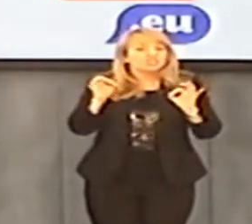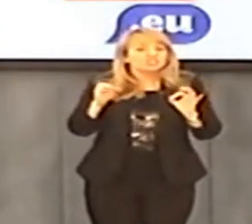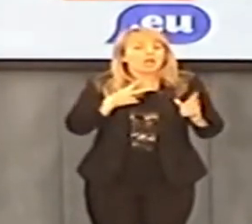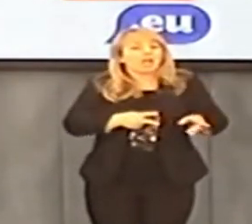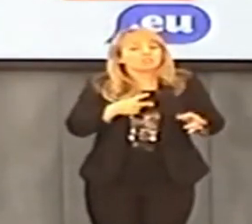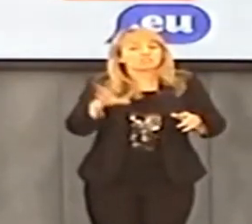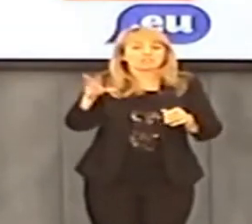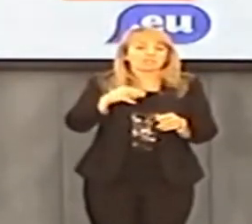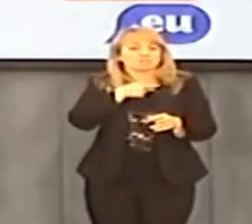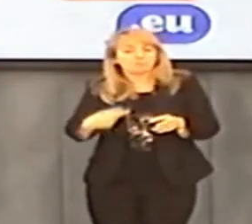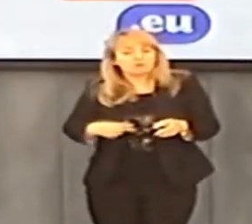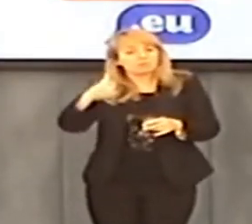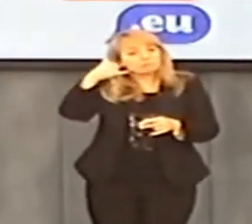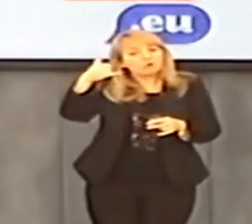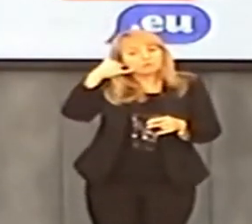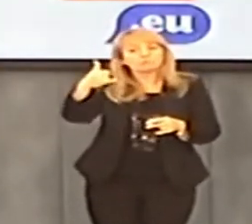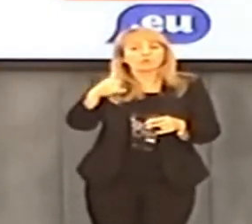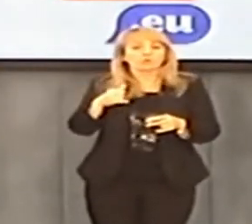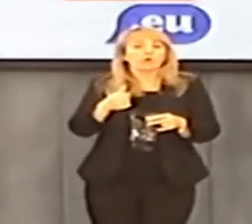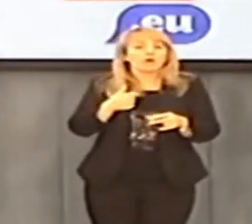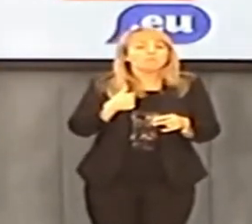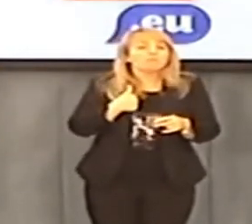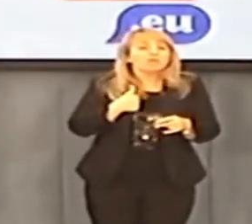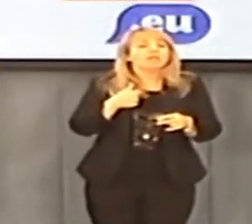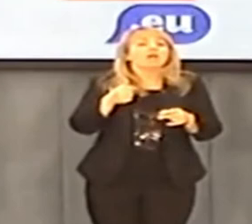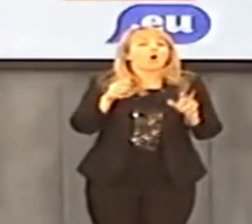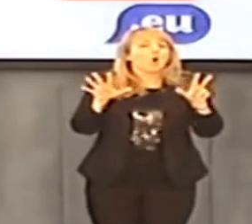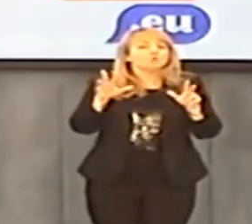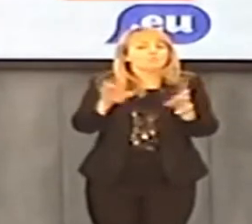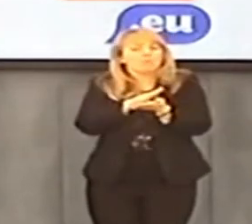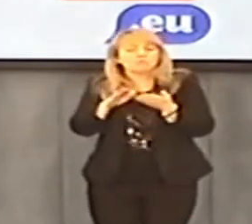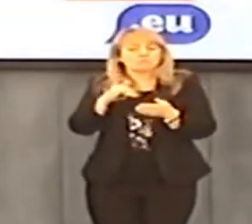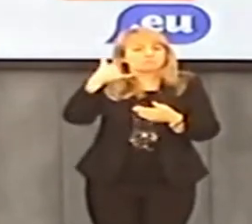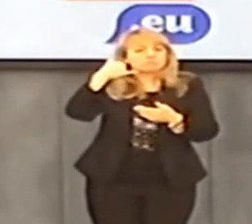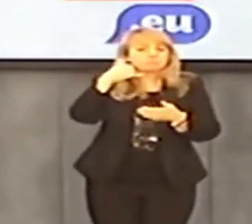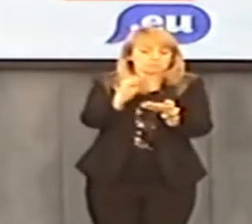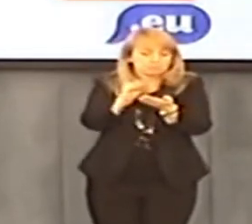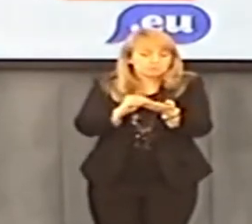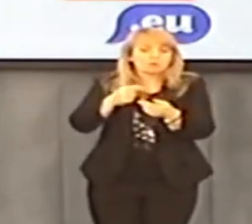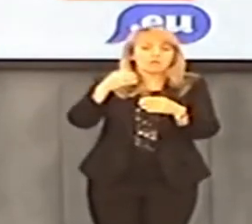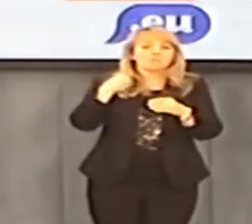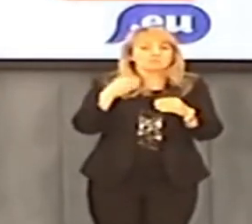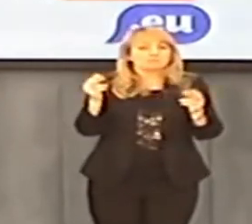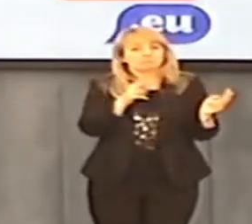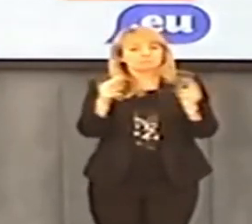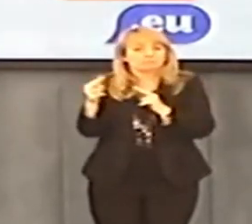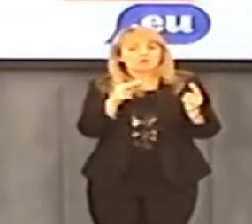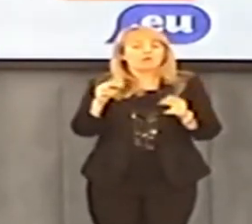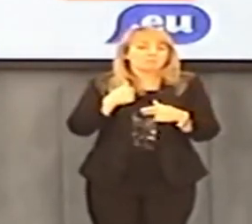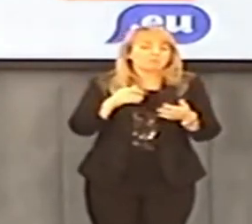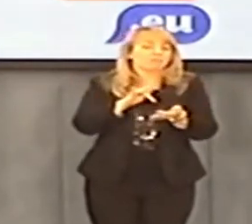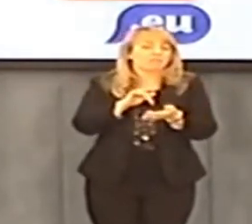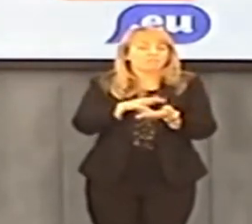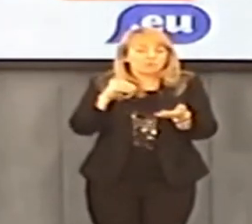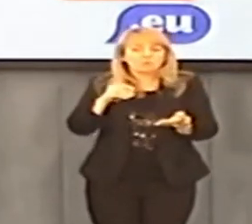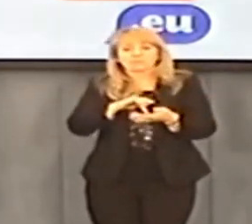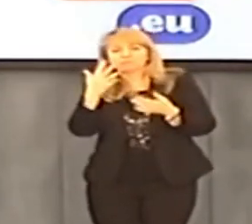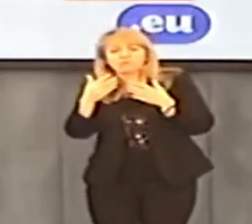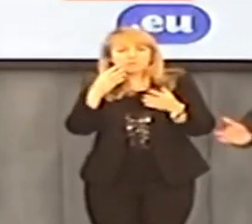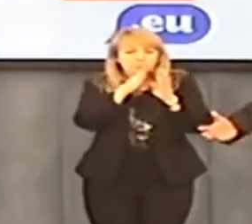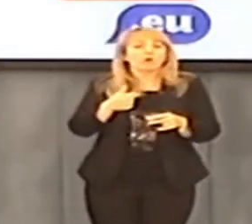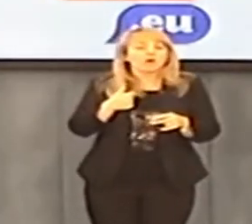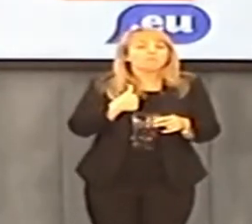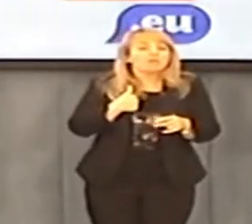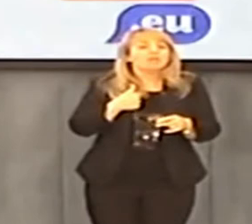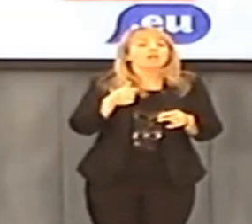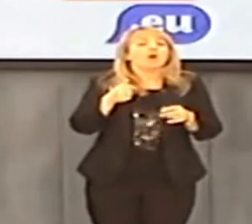było żadnego działania aż do dnia dzisiejszego. Dzisiaj Kaczyński z Tuskiem dzwonią, od 8 miesięcy twój ruch monitoruje